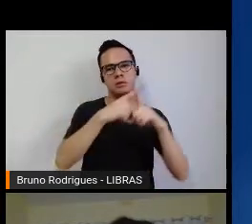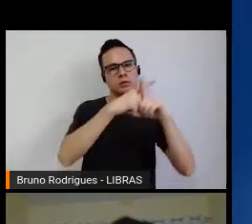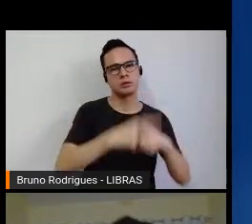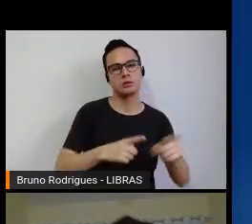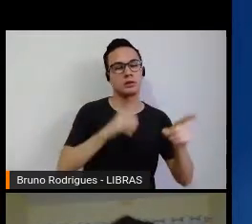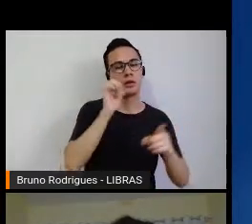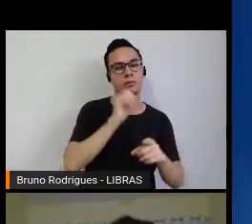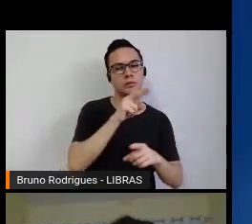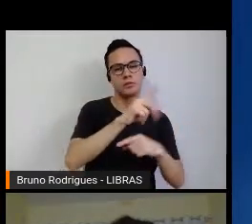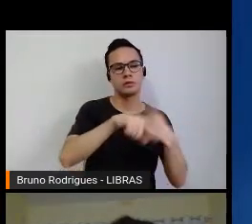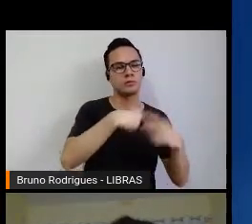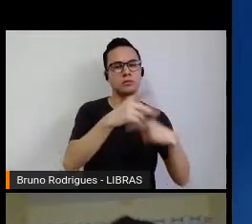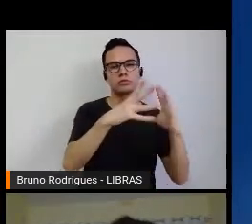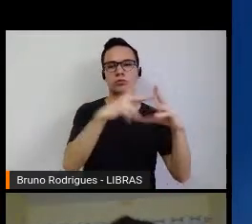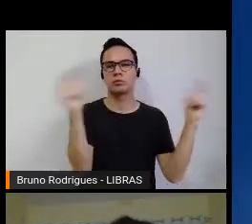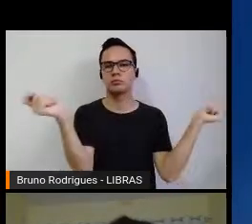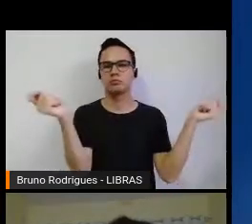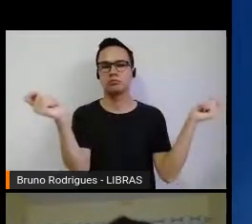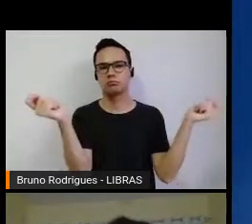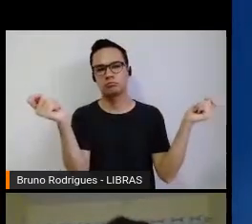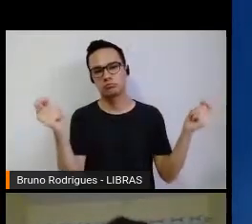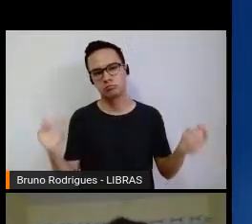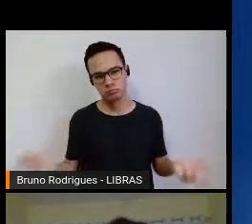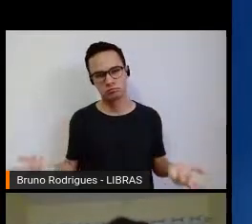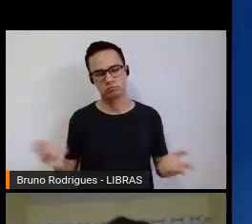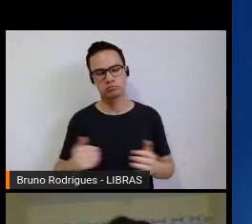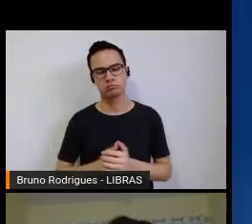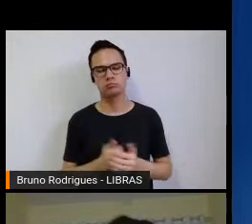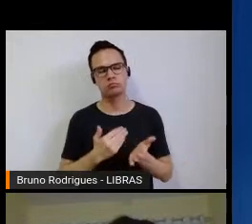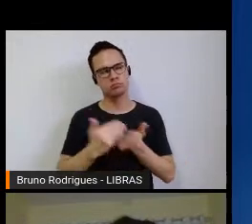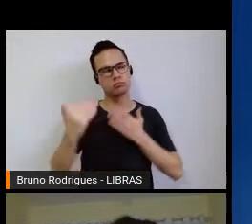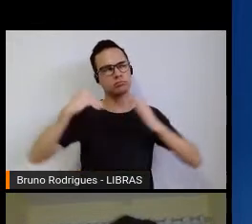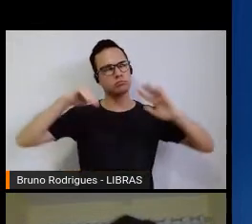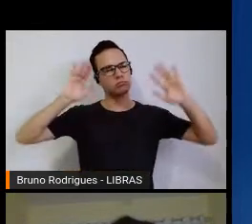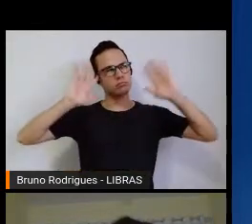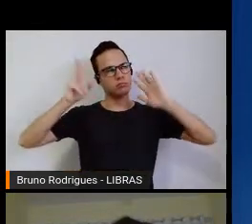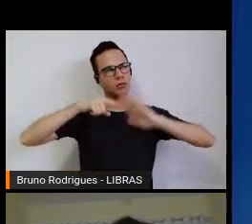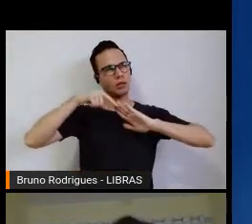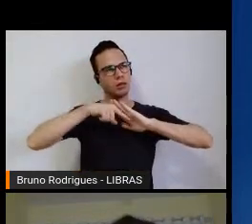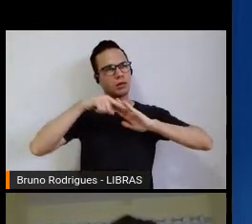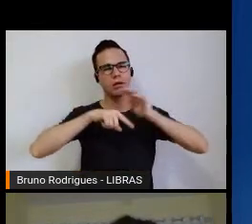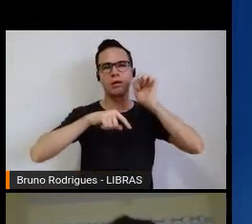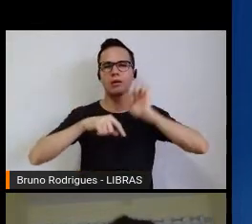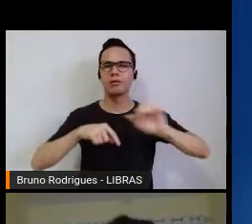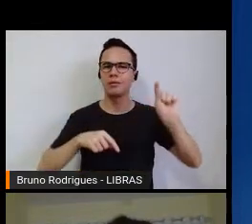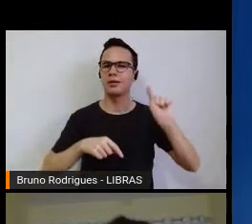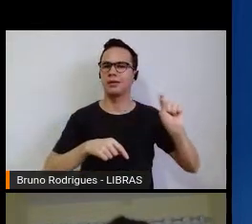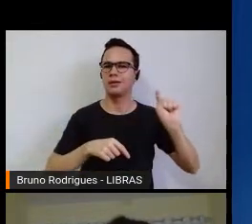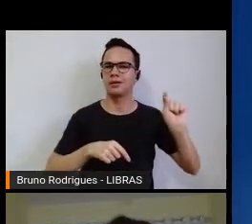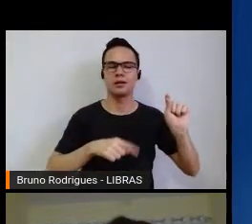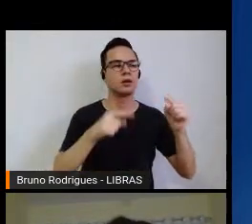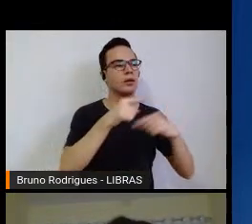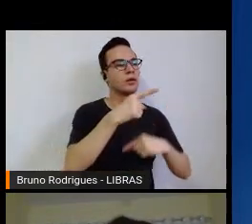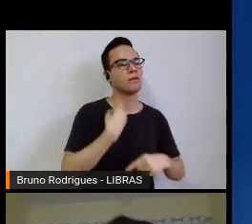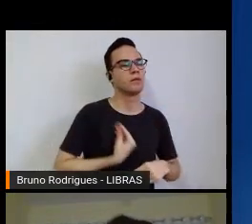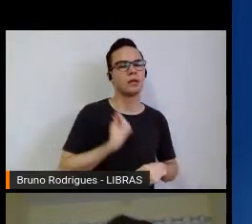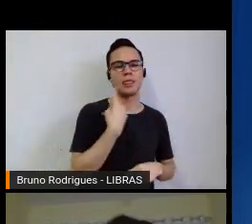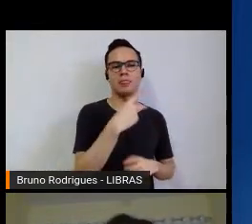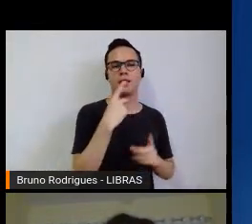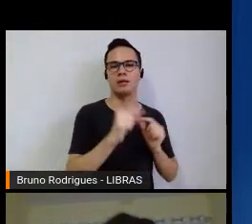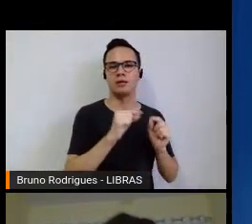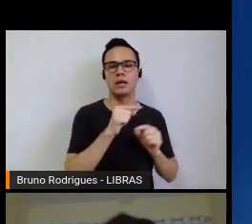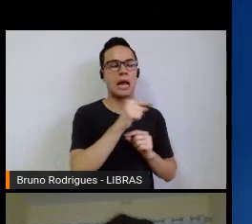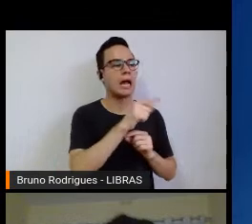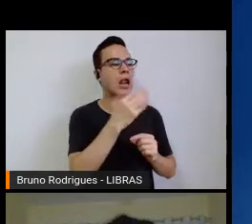aparecem, depois elas somem. E aí eu comecei a me perguntar, quem são elas? Como é o cotidiano dessas mulheres? O que elas